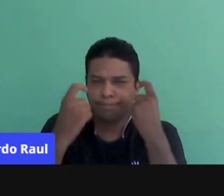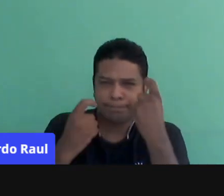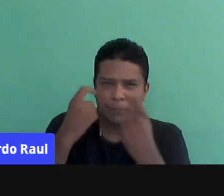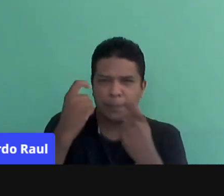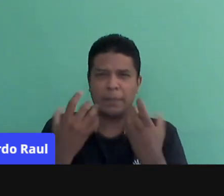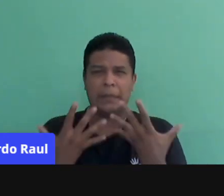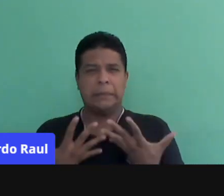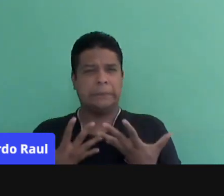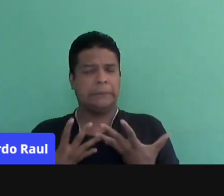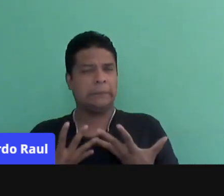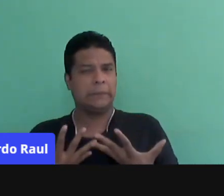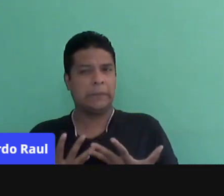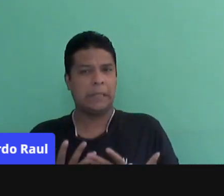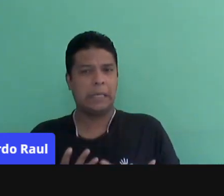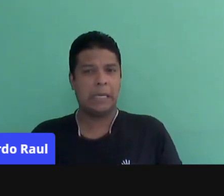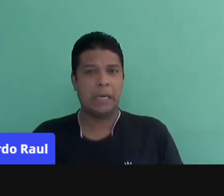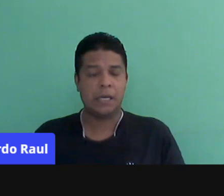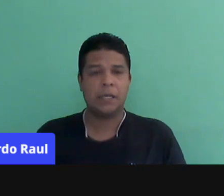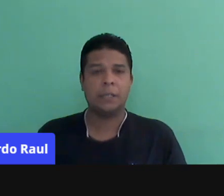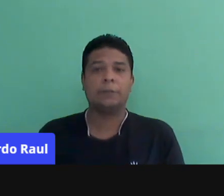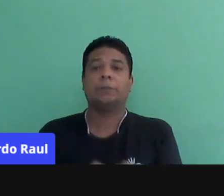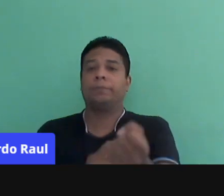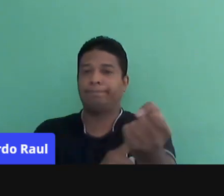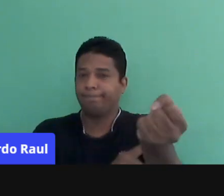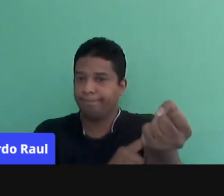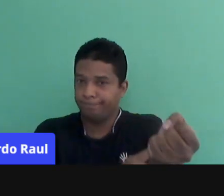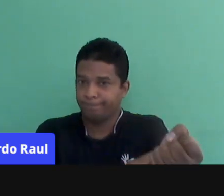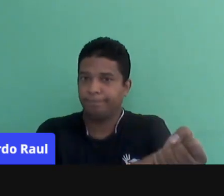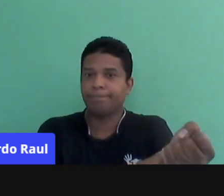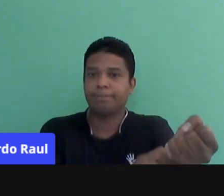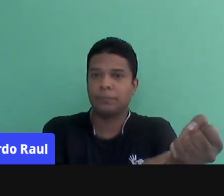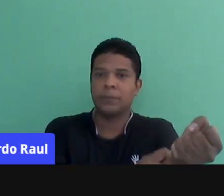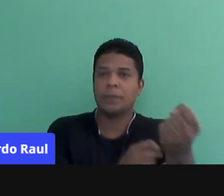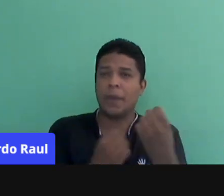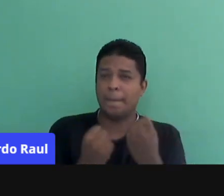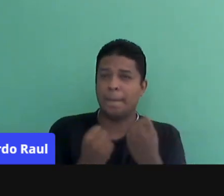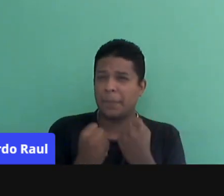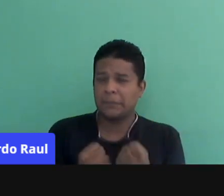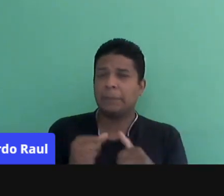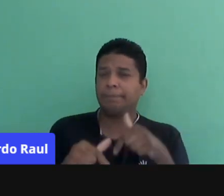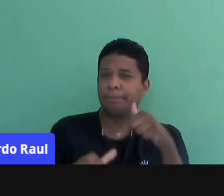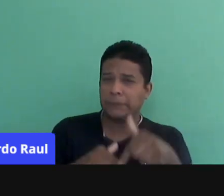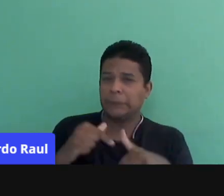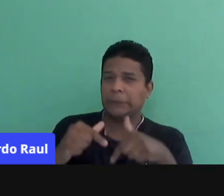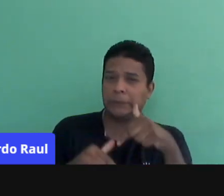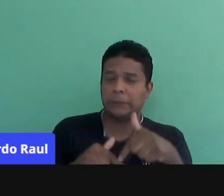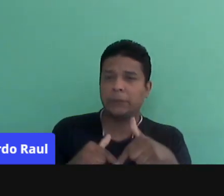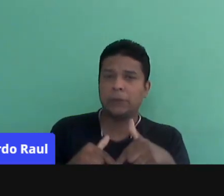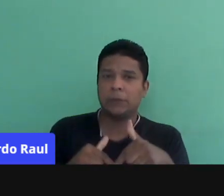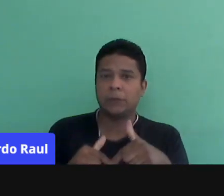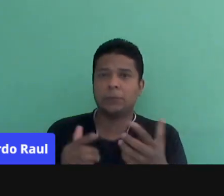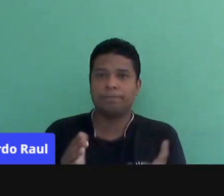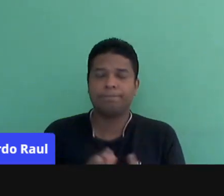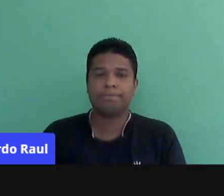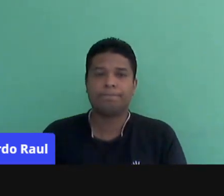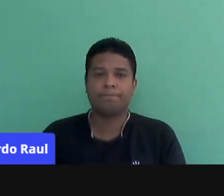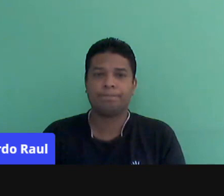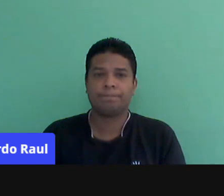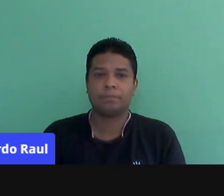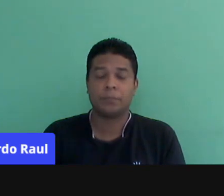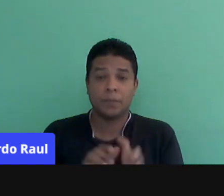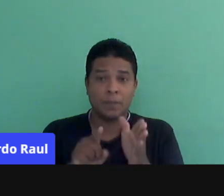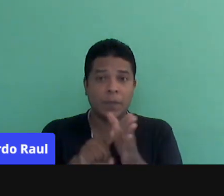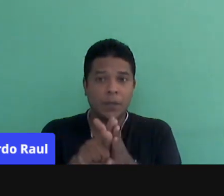cansados, estressados, sobrecarregados e frustrados. Então, as